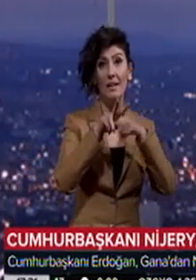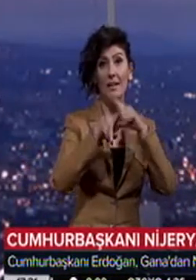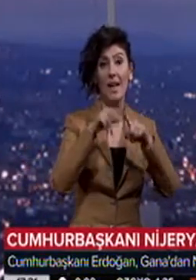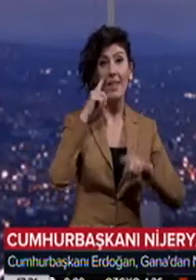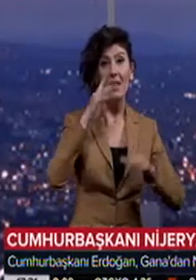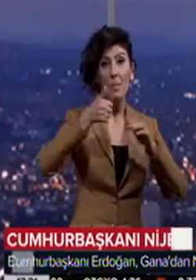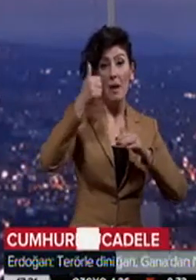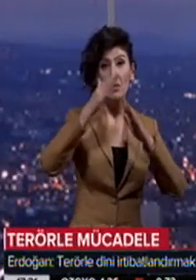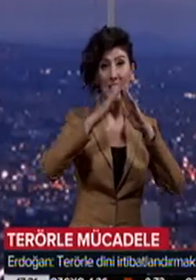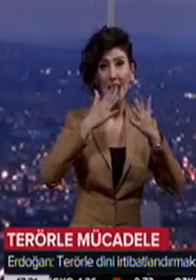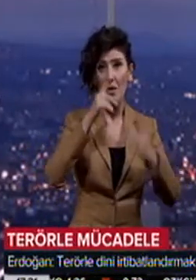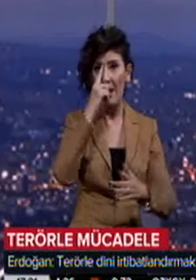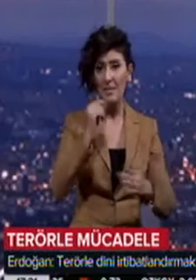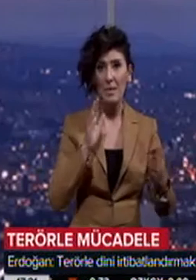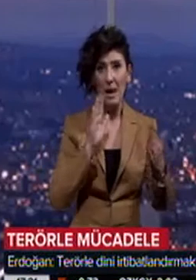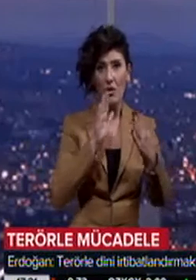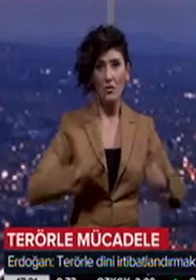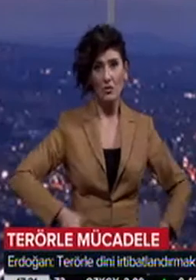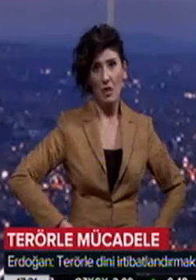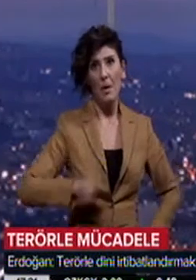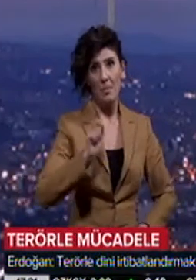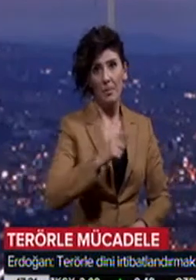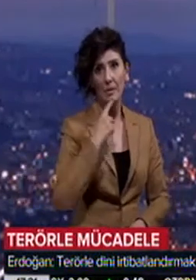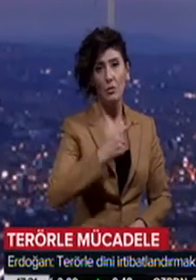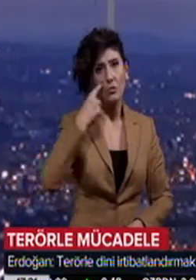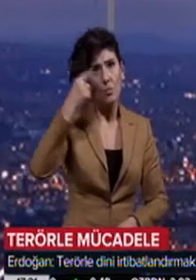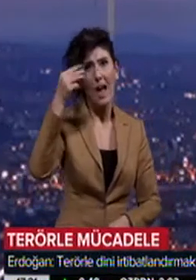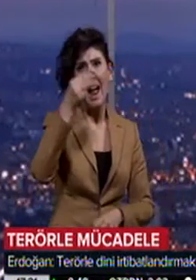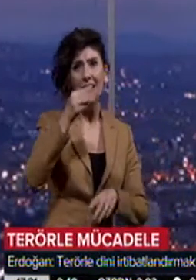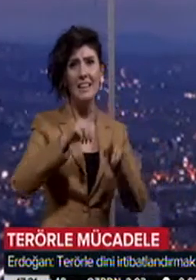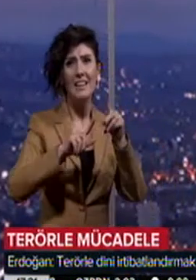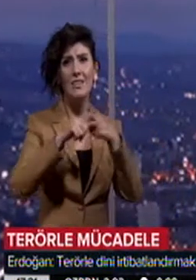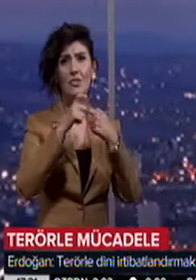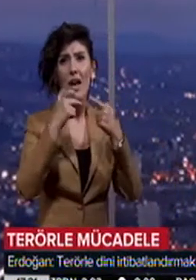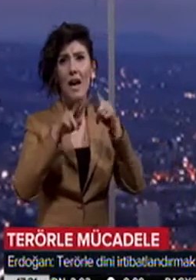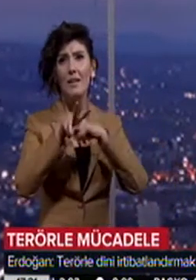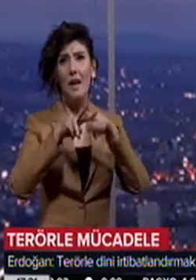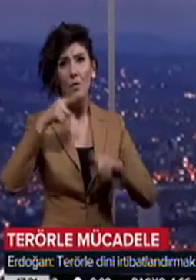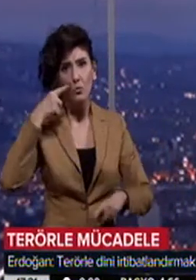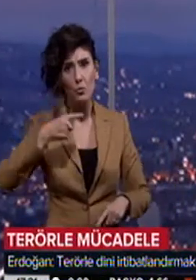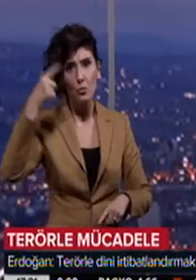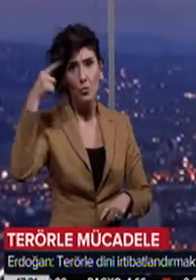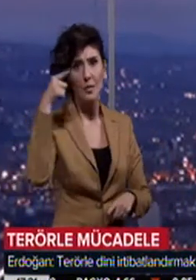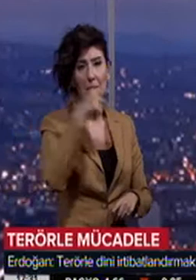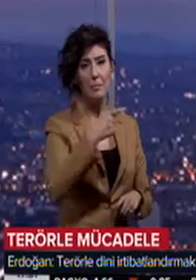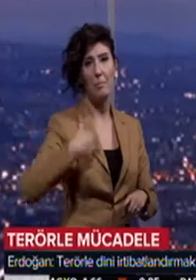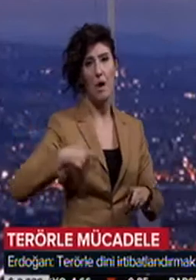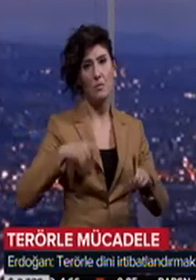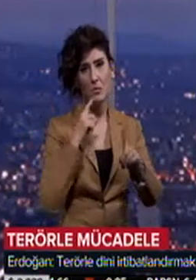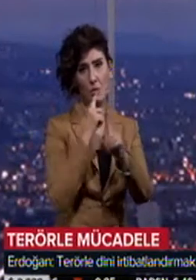Sarayı'nda resmi karşılama töreni düzenlendi. Cumhurbaşkanı Erdoğan, Nijerya Cumhurbaşkanı Muhammed Buhari ile baş başa görüştü.